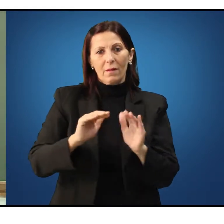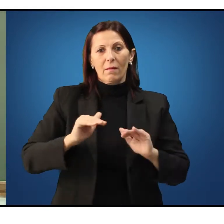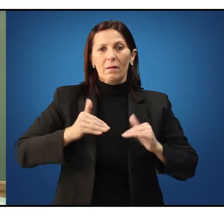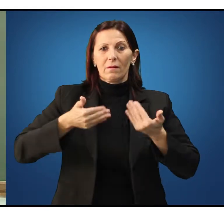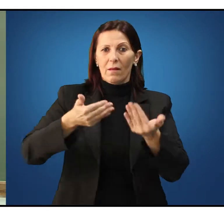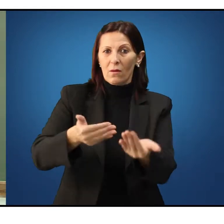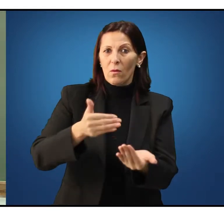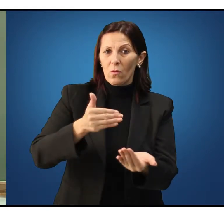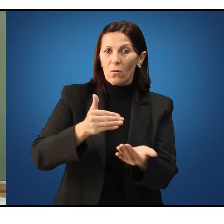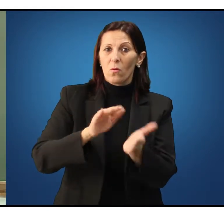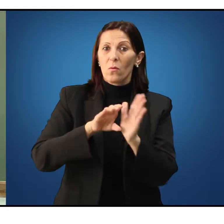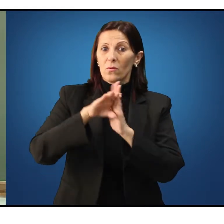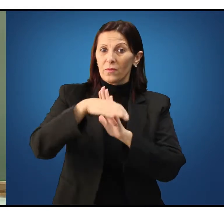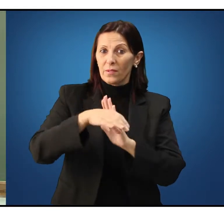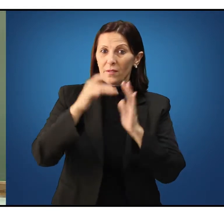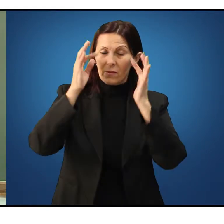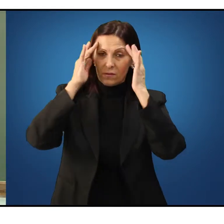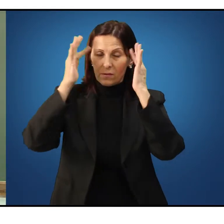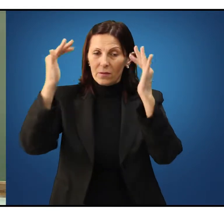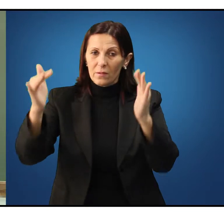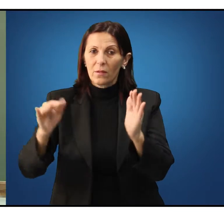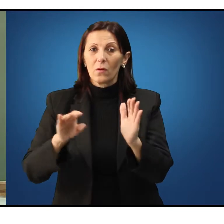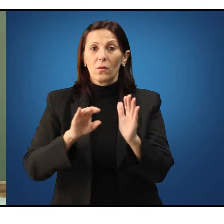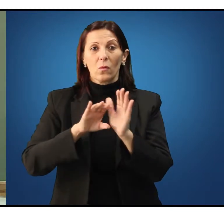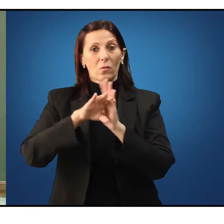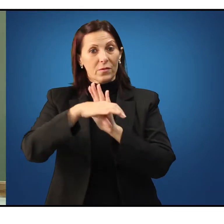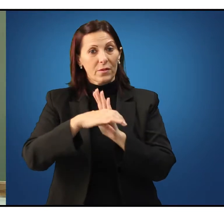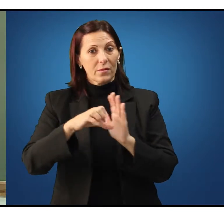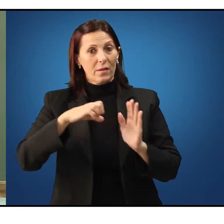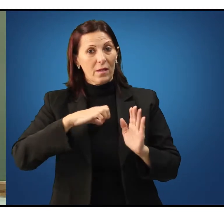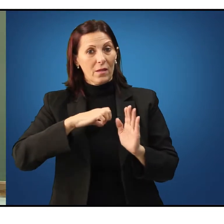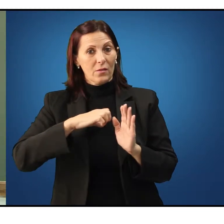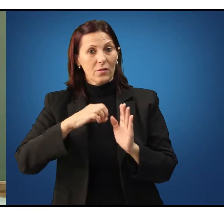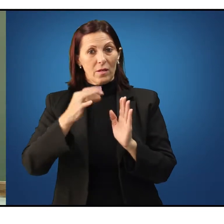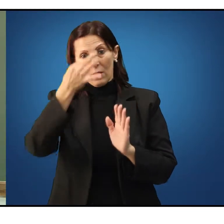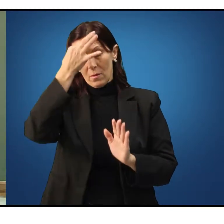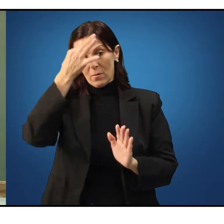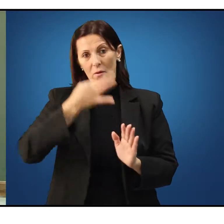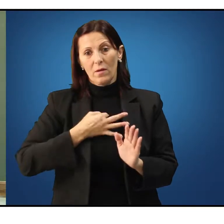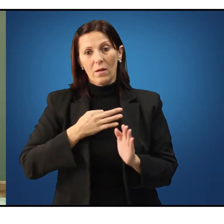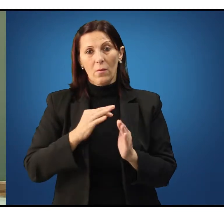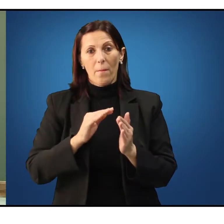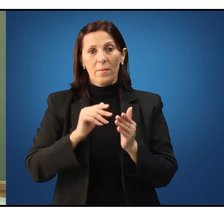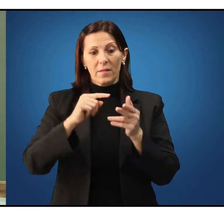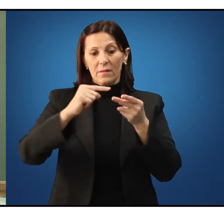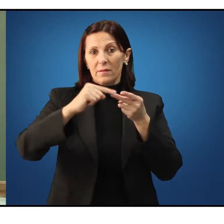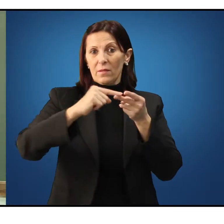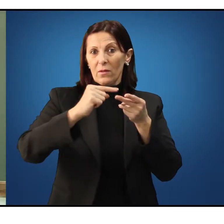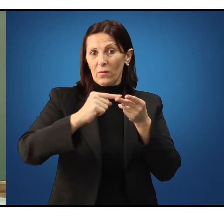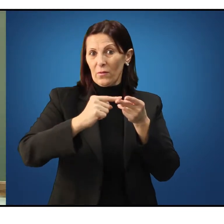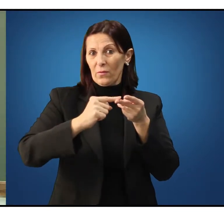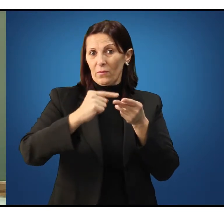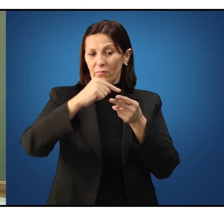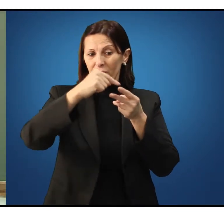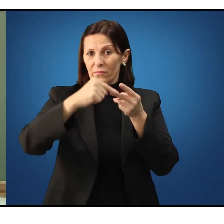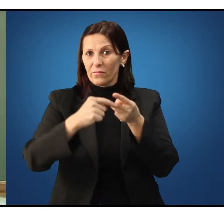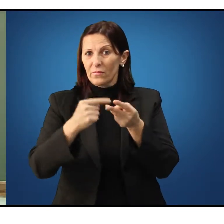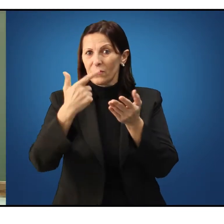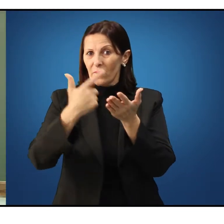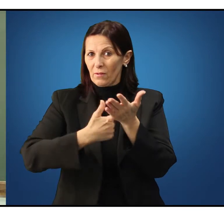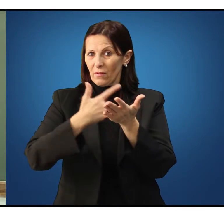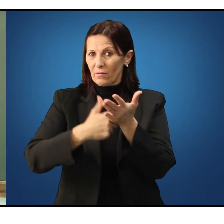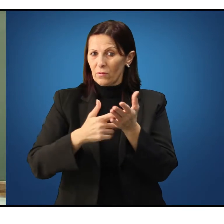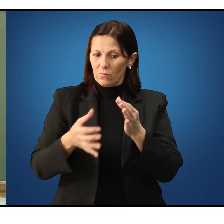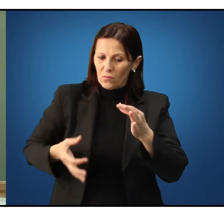filosofia, o conceito de ética e moral está mais adiante a partir da segunda parte do livro, mas nós